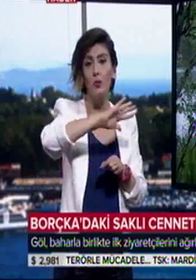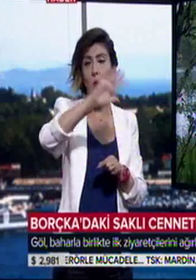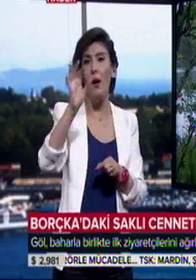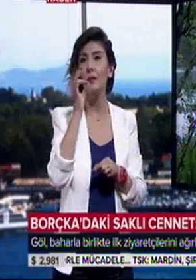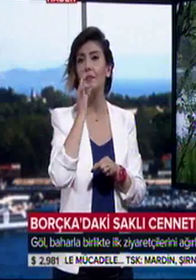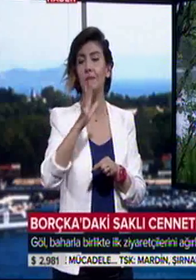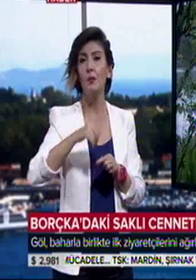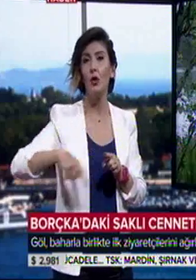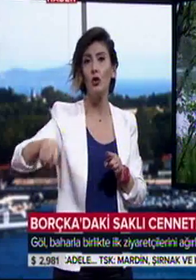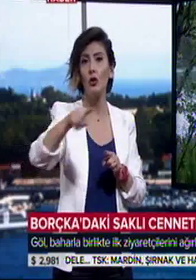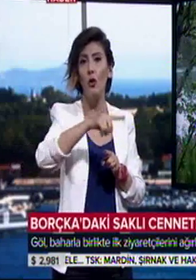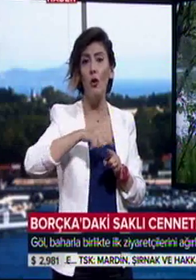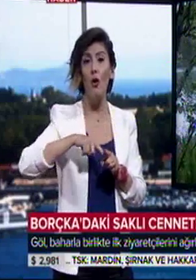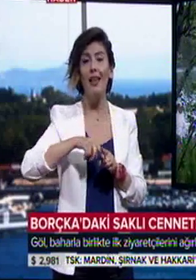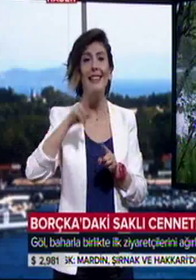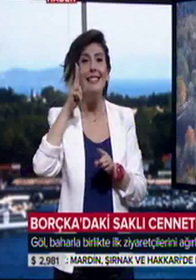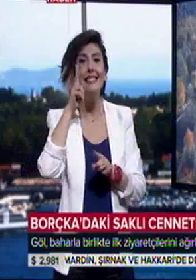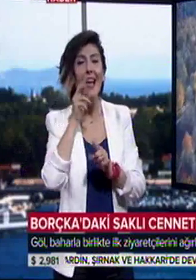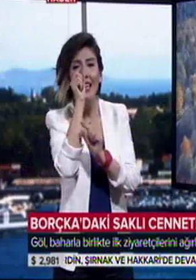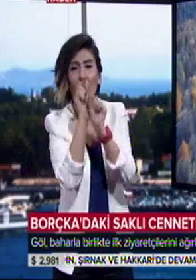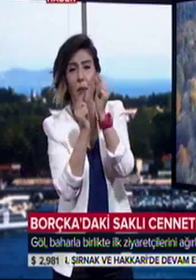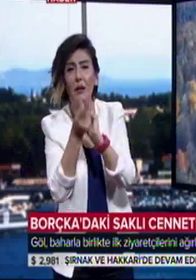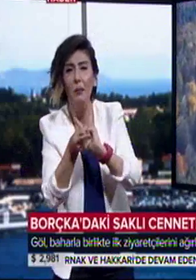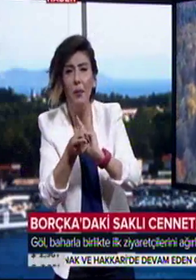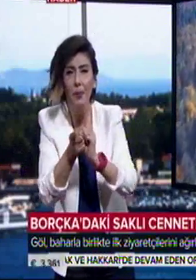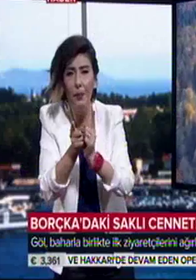çevresindeki zengin bitki örtüsüyle adeta saklı bir cennet.